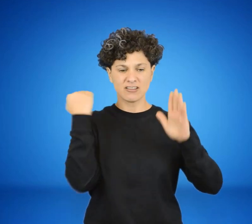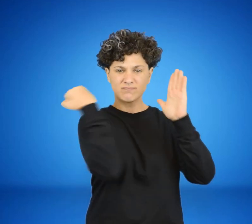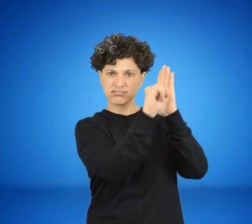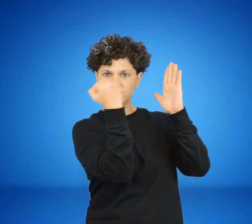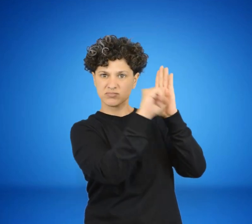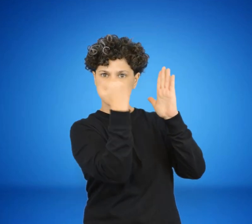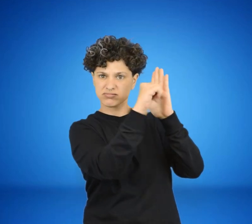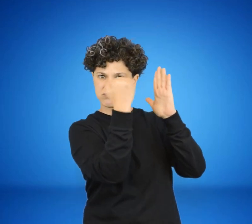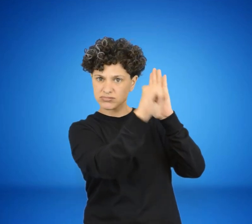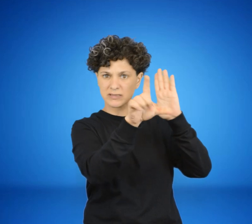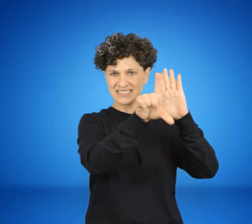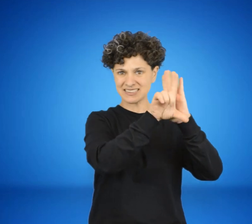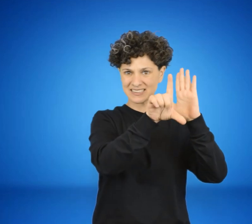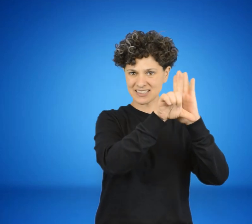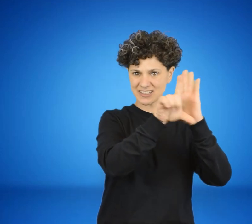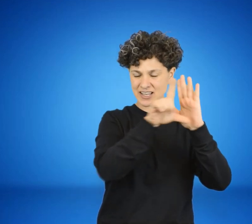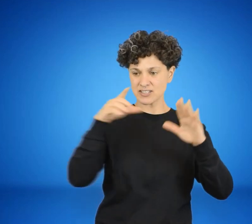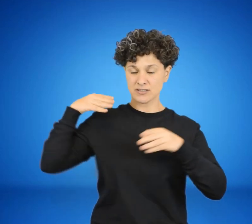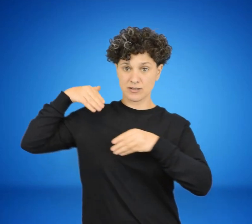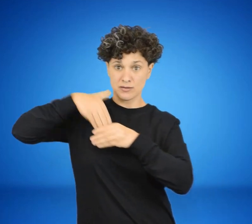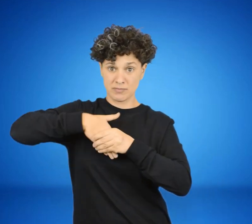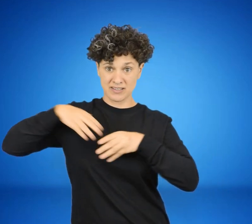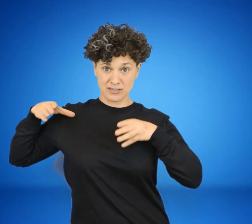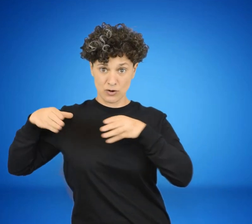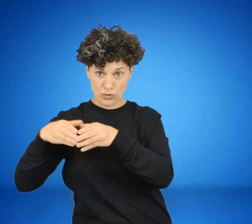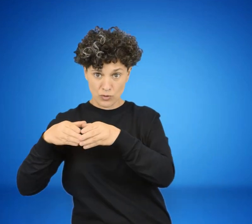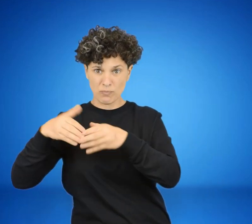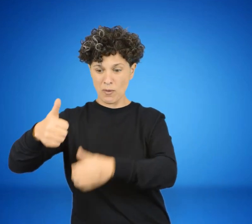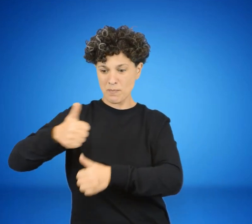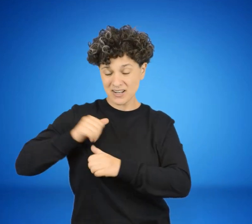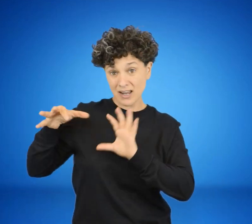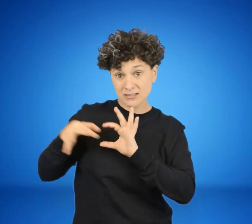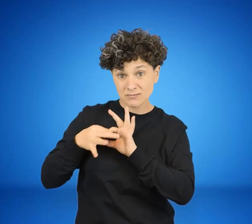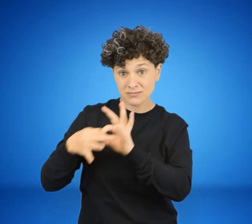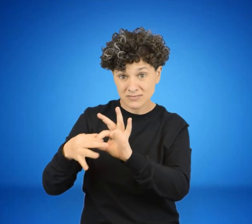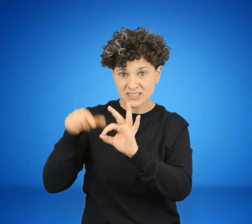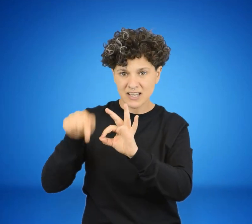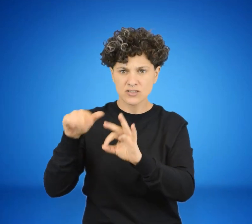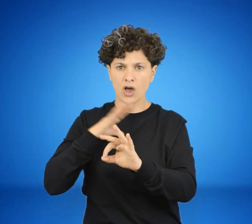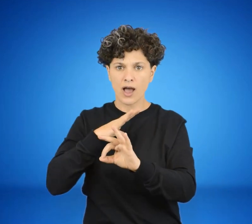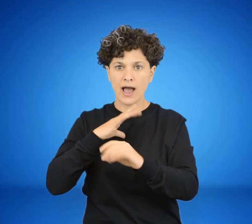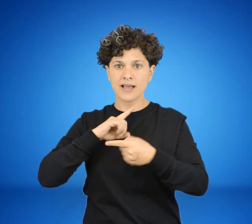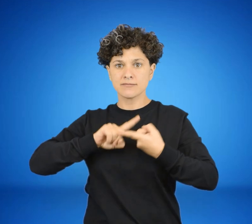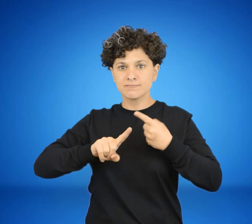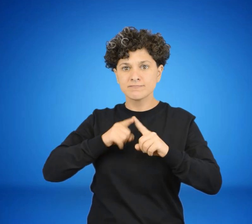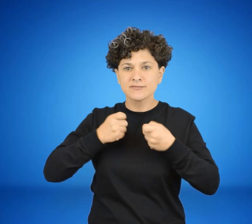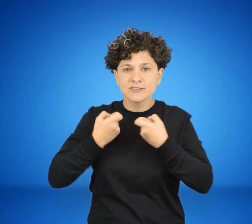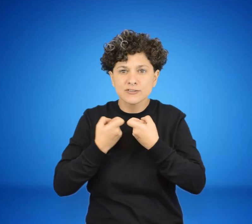La actuación ilegítima del Poder Ejecutivo y las Fuerzas Armadas se vio reforzada